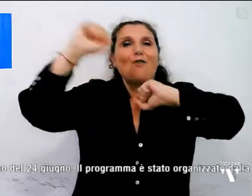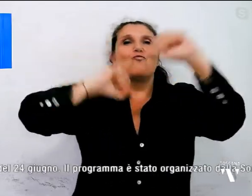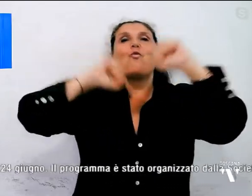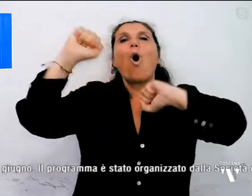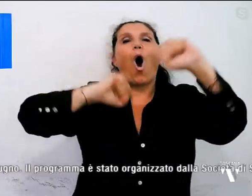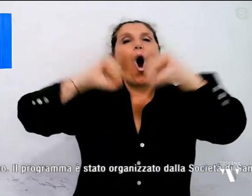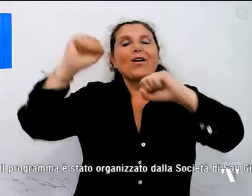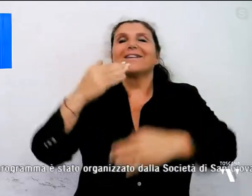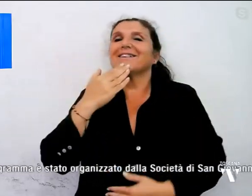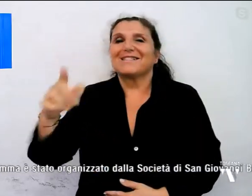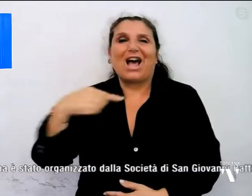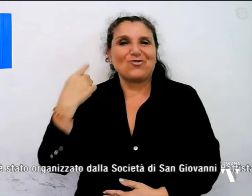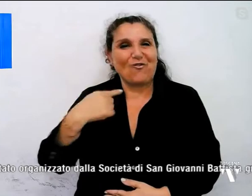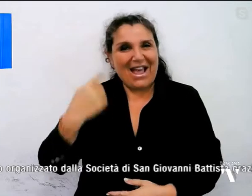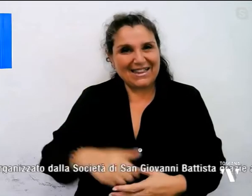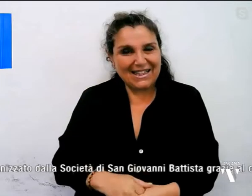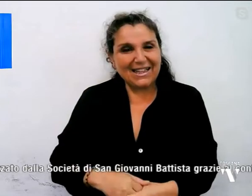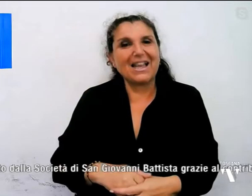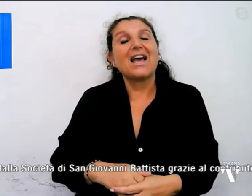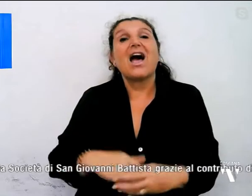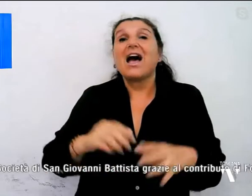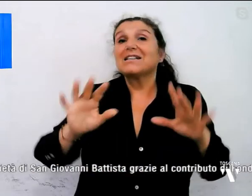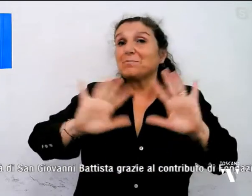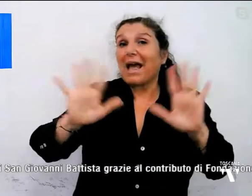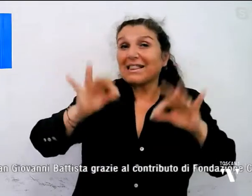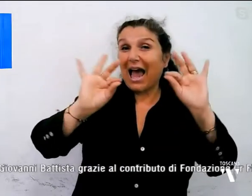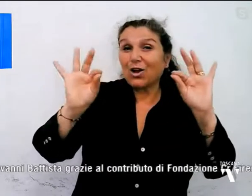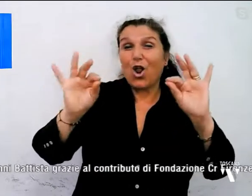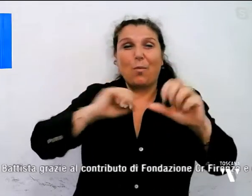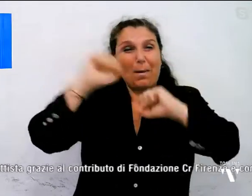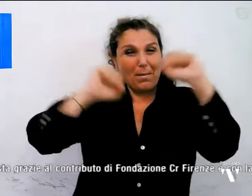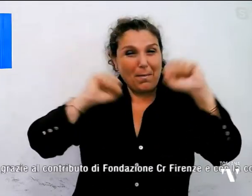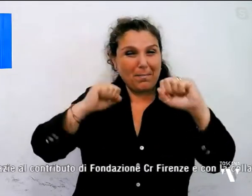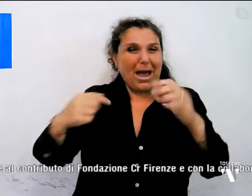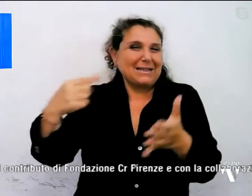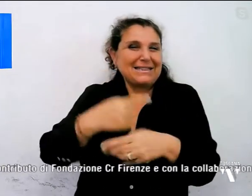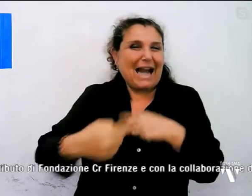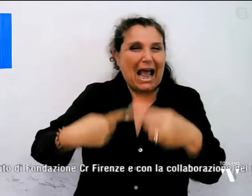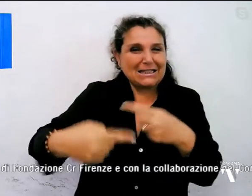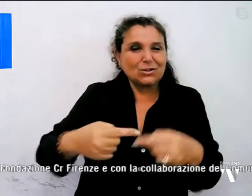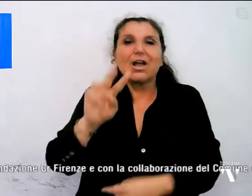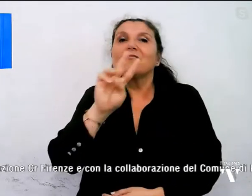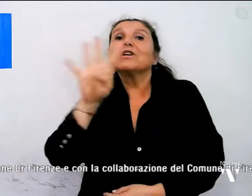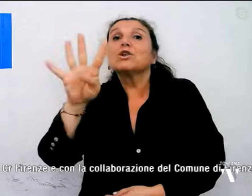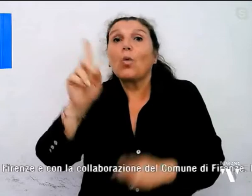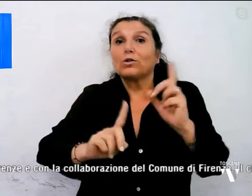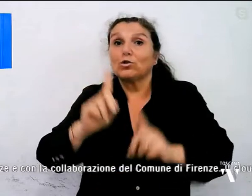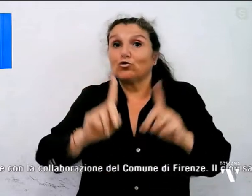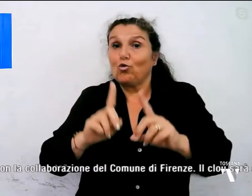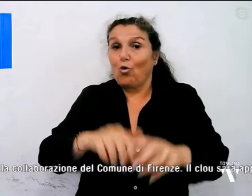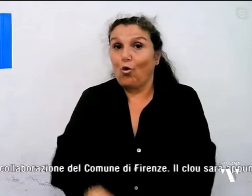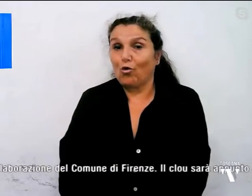San Giovanni, tradizionale spettacolo pirotecnico, del 24 giugno. Il